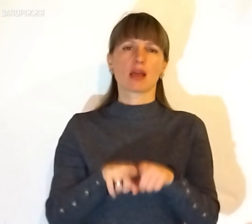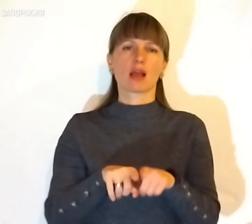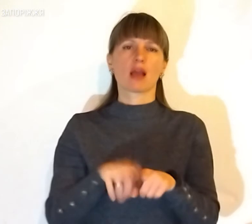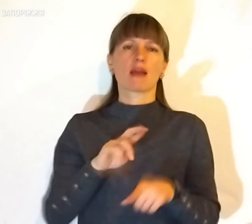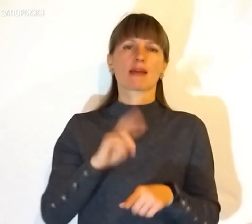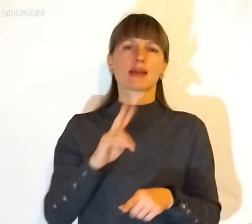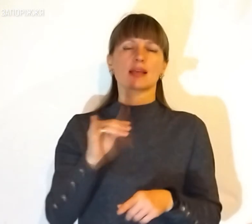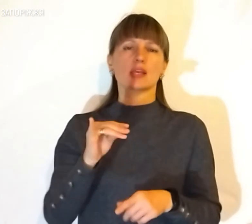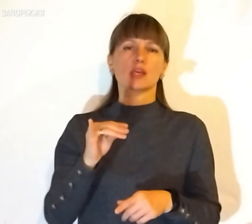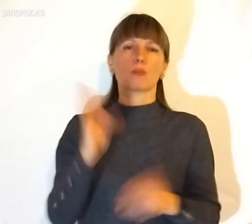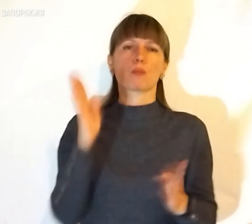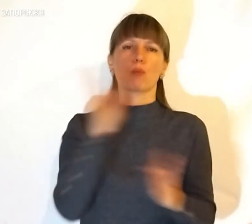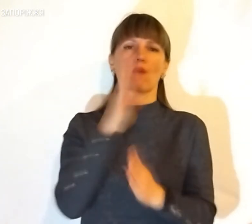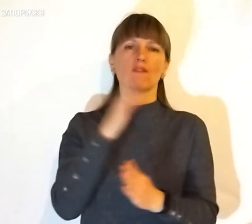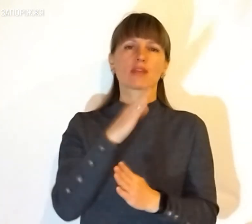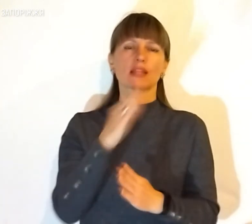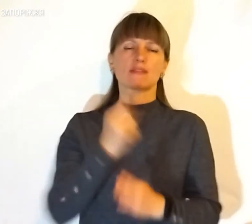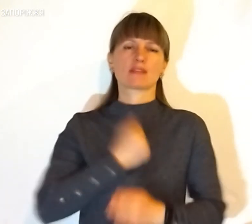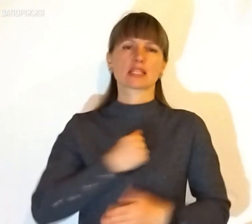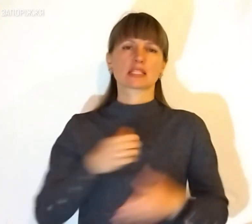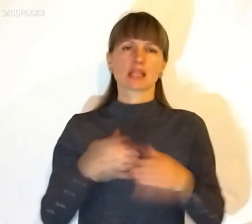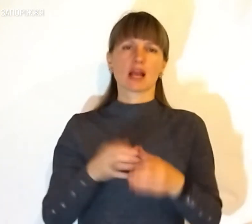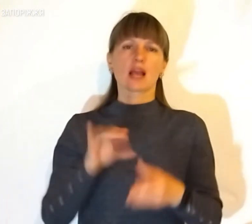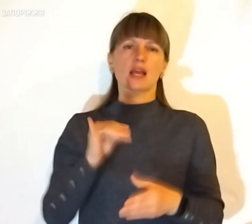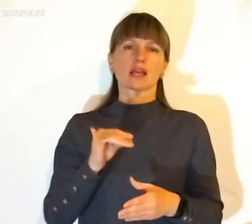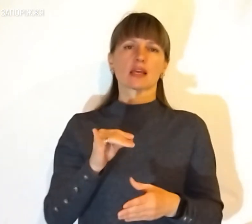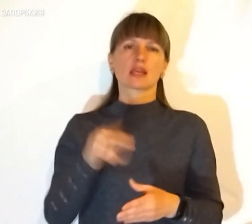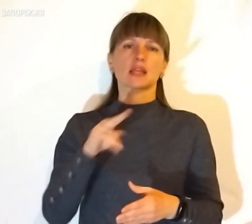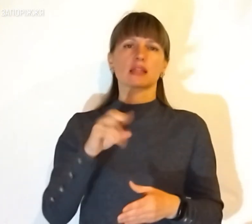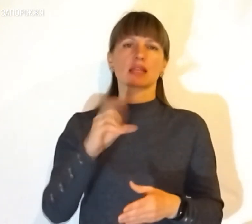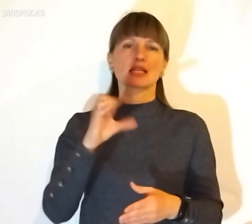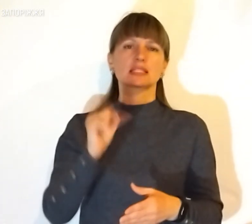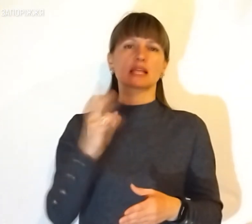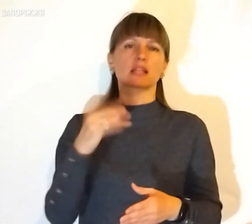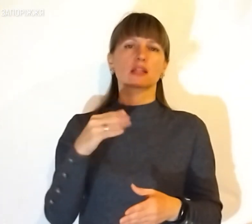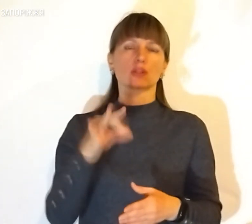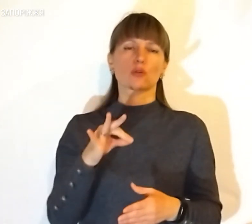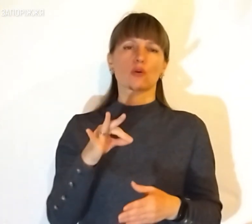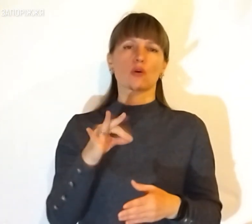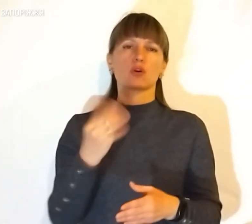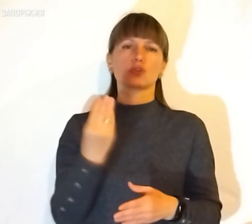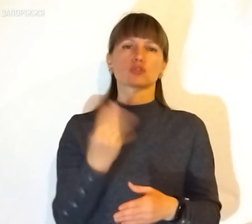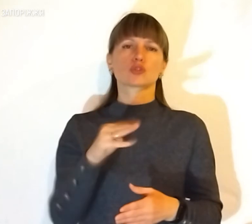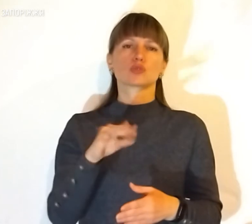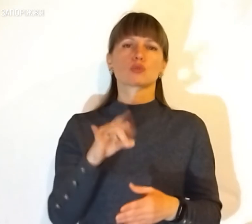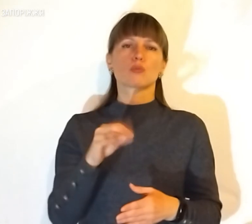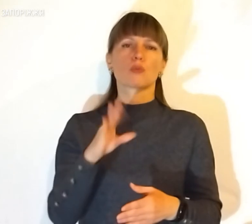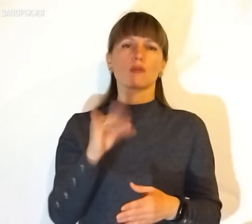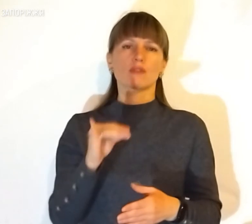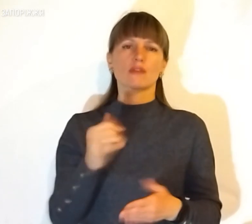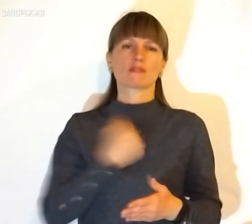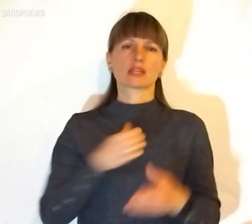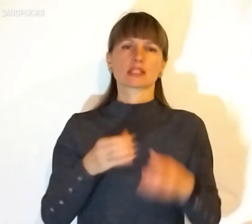і повістки війська, і десантно-фермові війська, і так далі. Повістка приходить